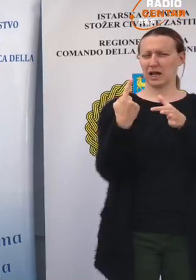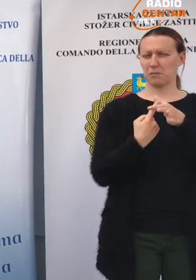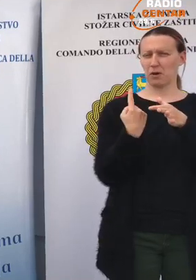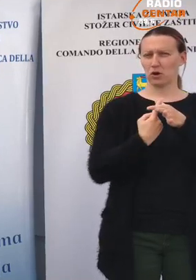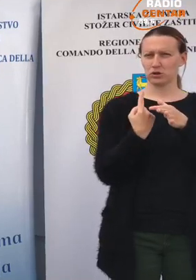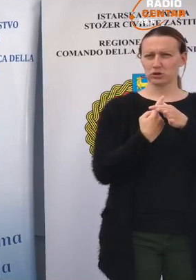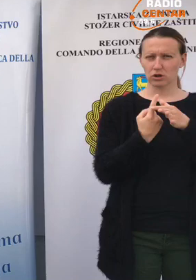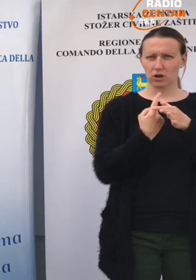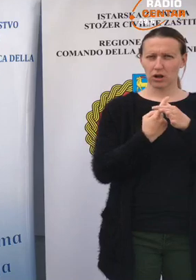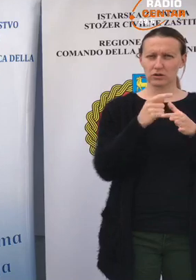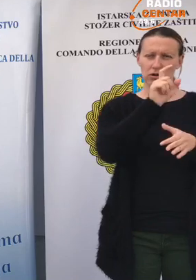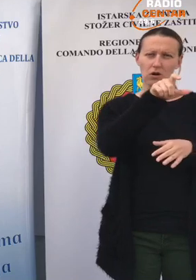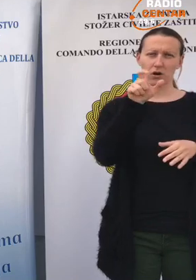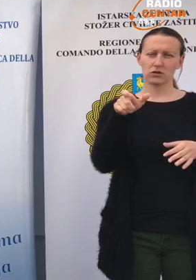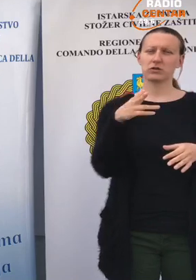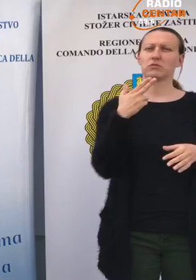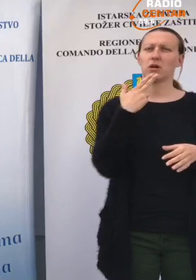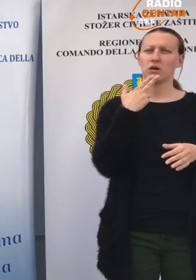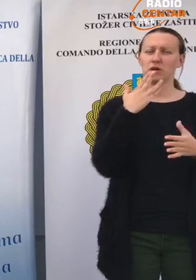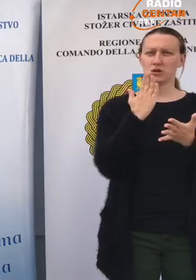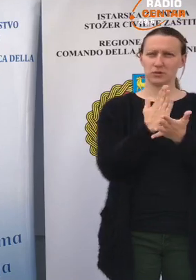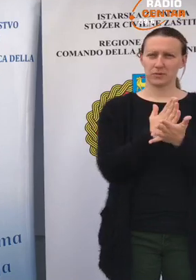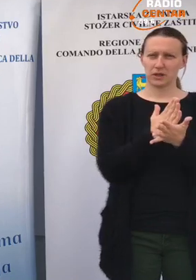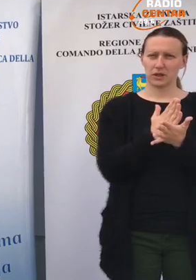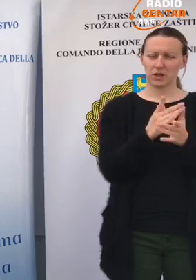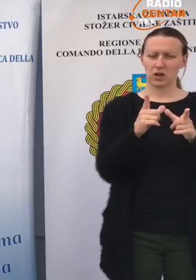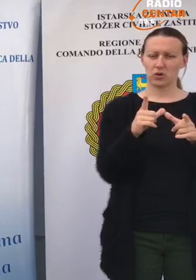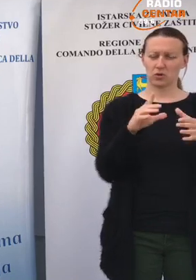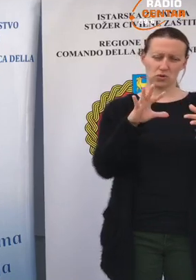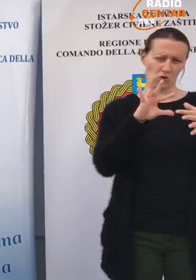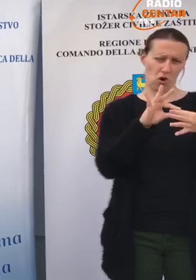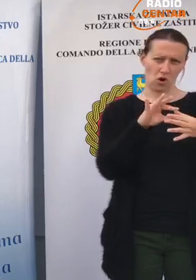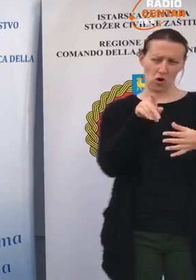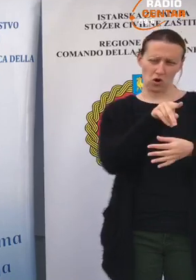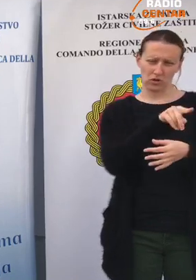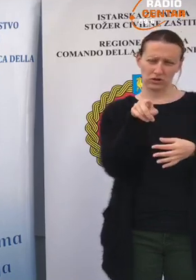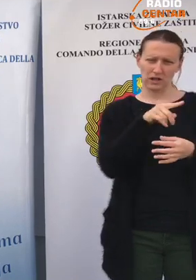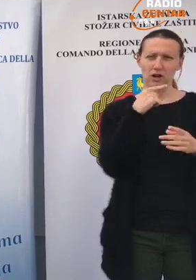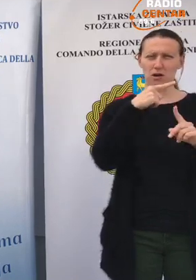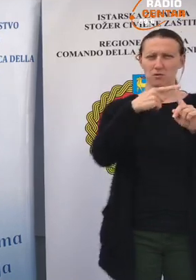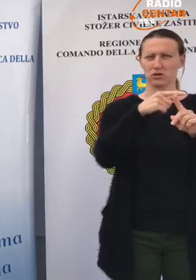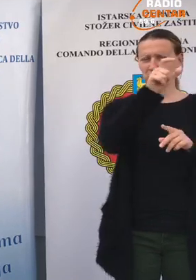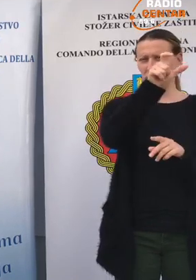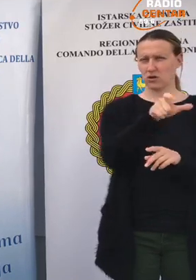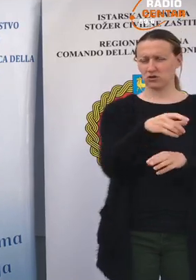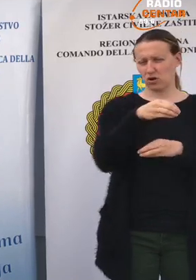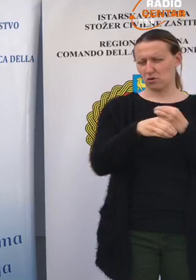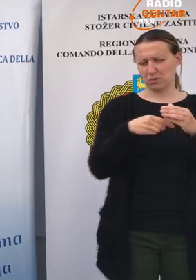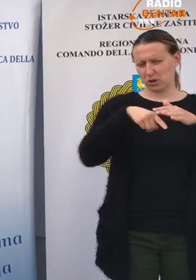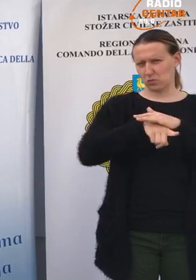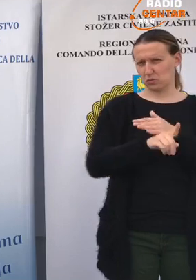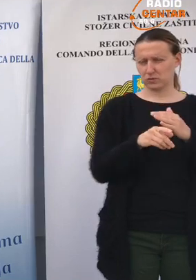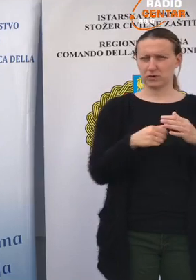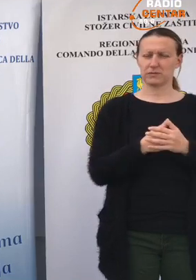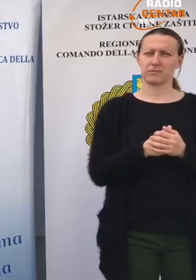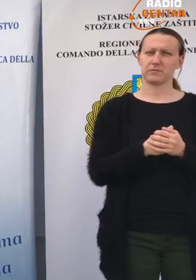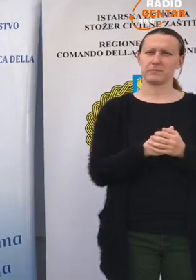samoizolaciji, odnosno osobe koje su bile u bliskom kontaktu sa pozitivnom osobom.